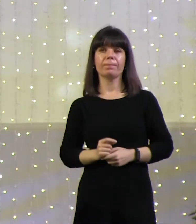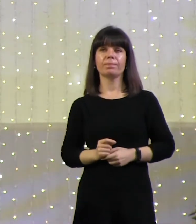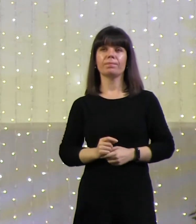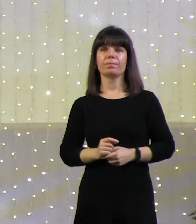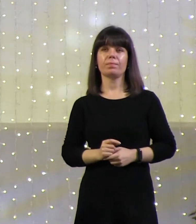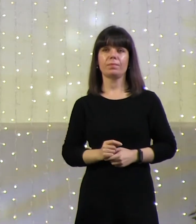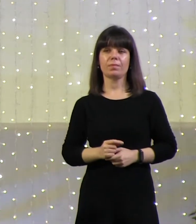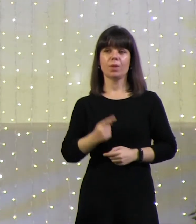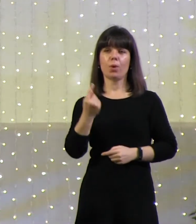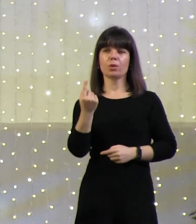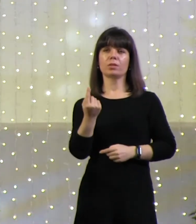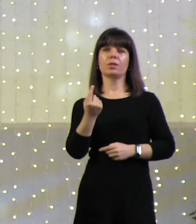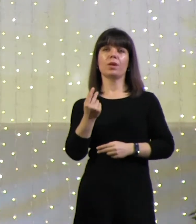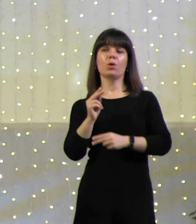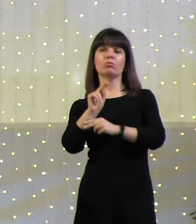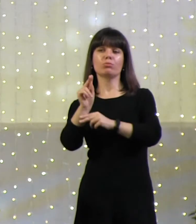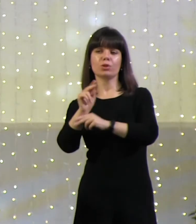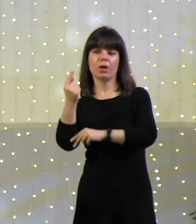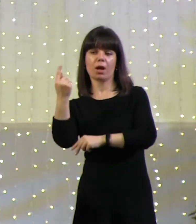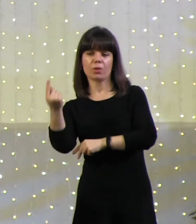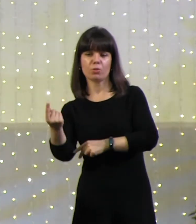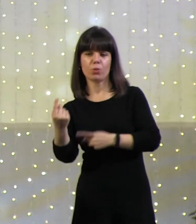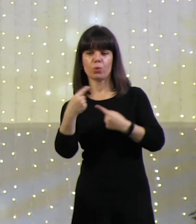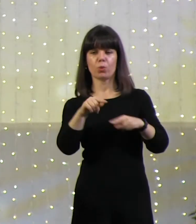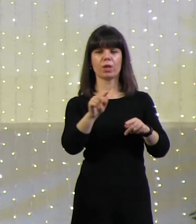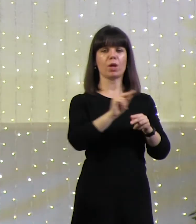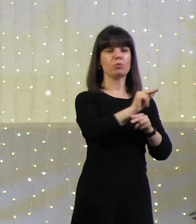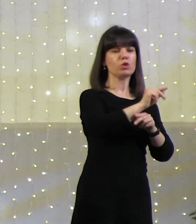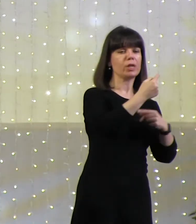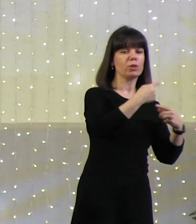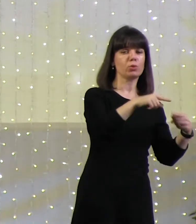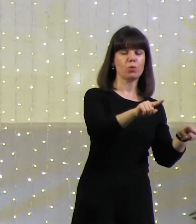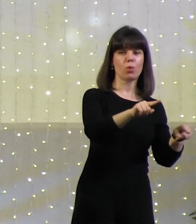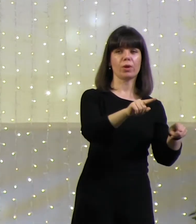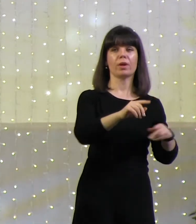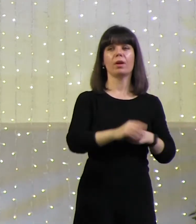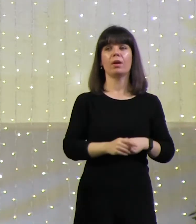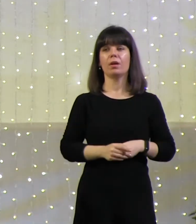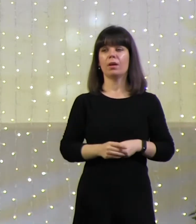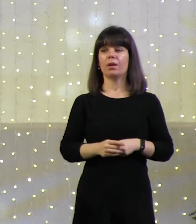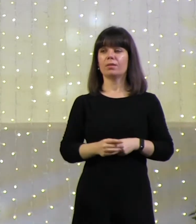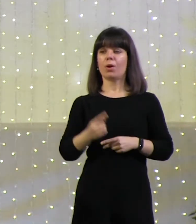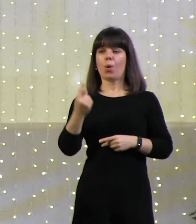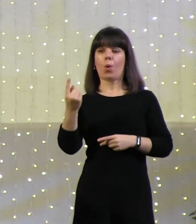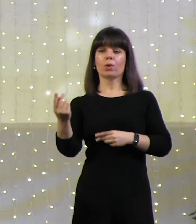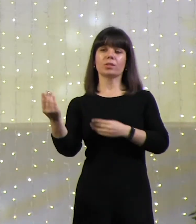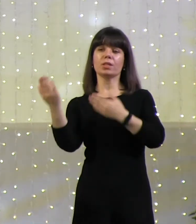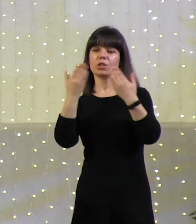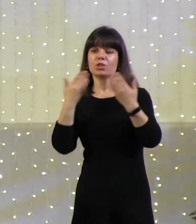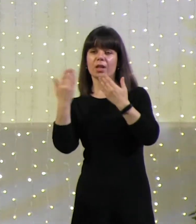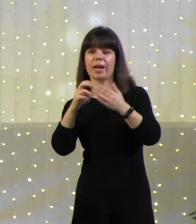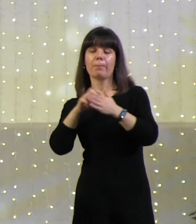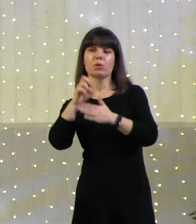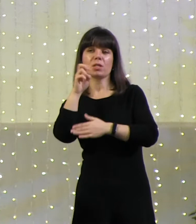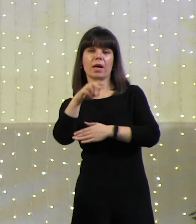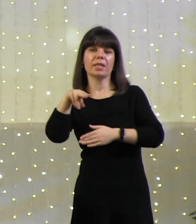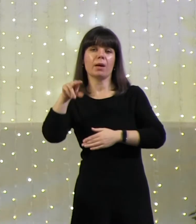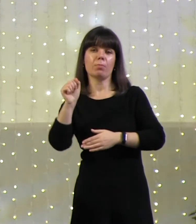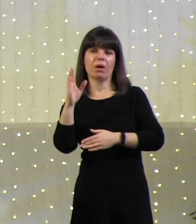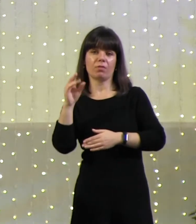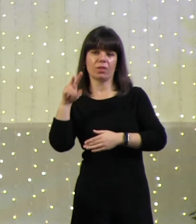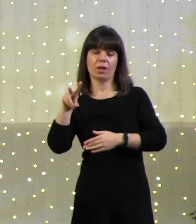Одни учили этому, другие учили этому, одни читали послание Павла, другие читали